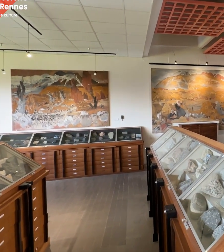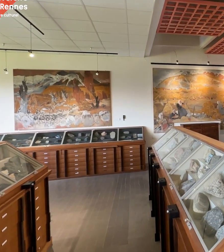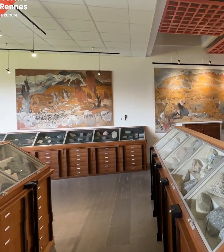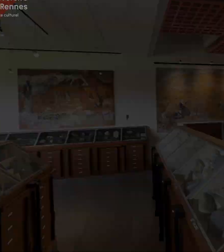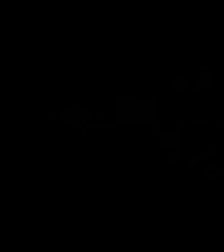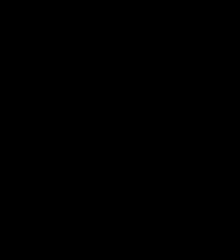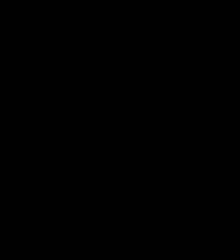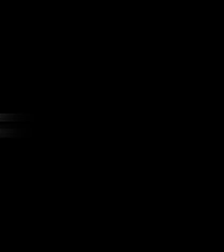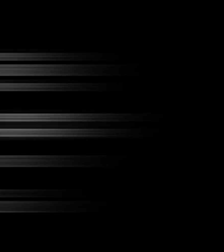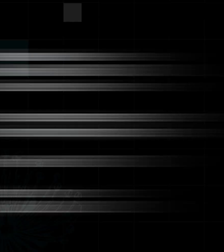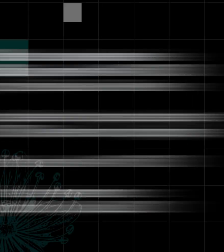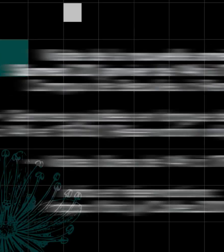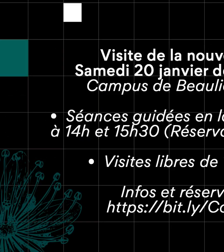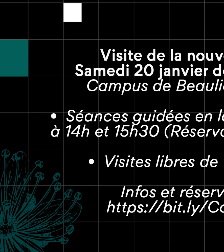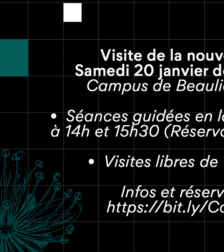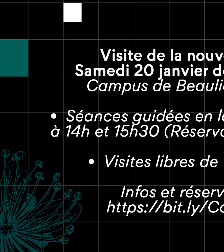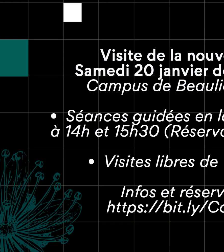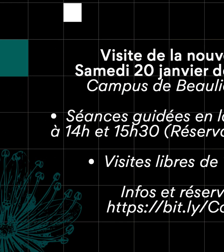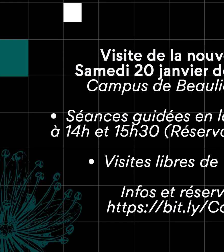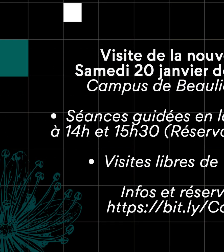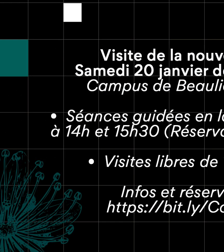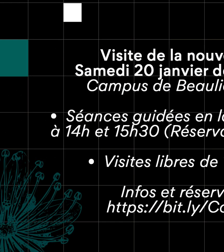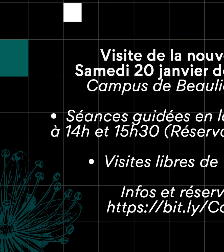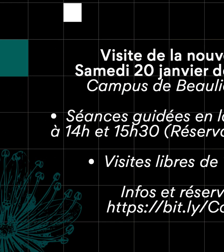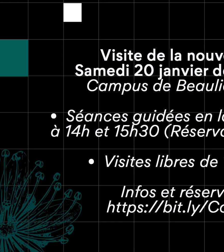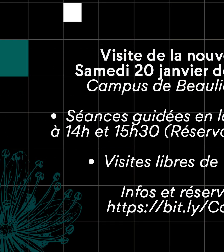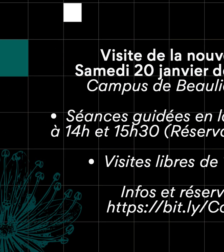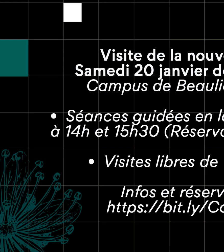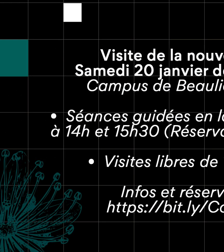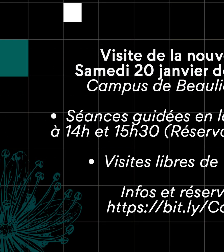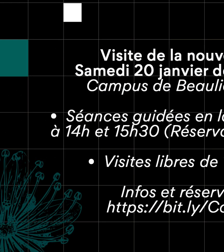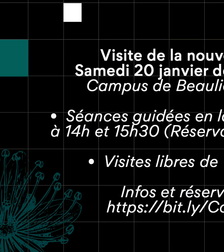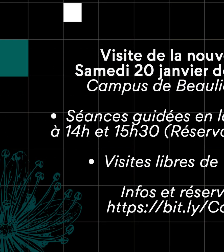Sous-titrage-Canada Sous